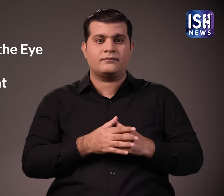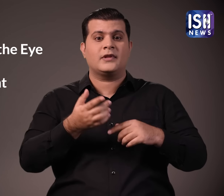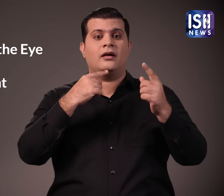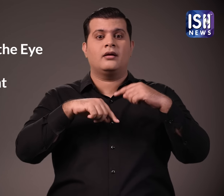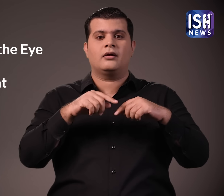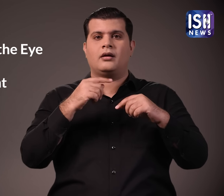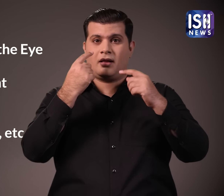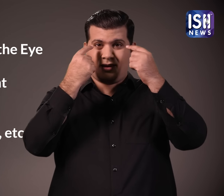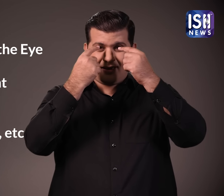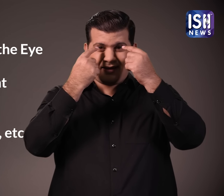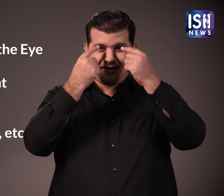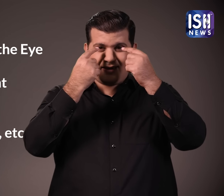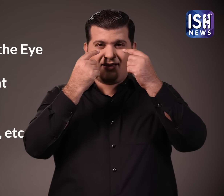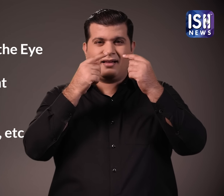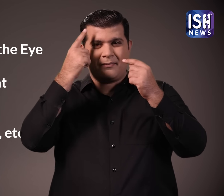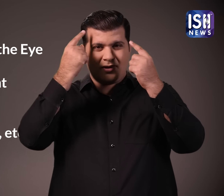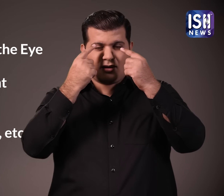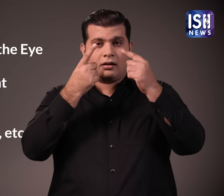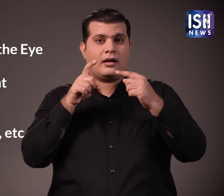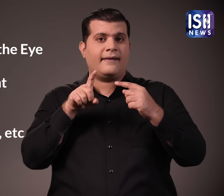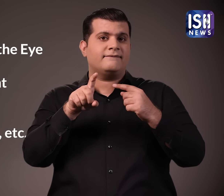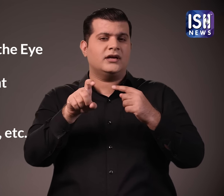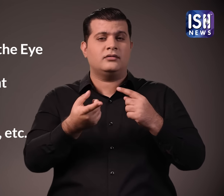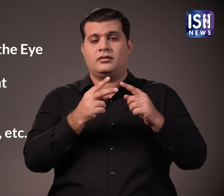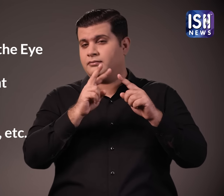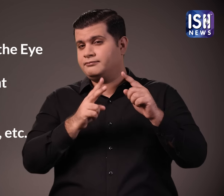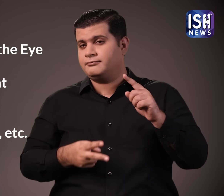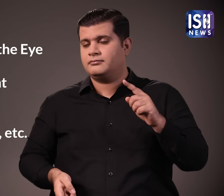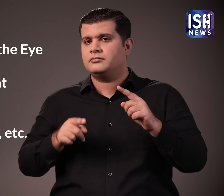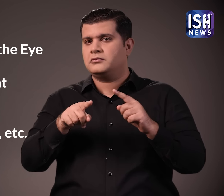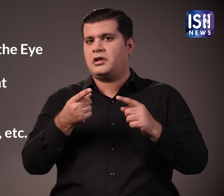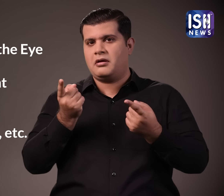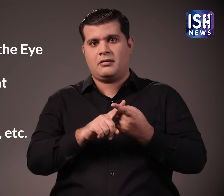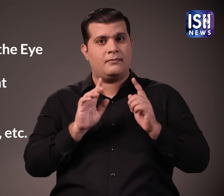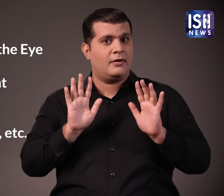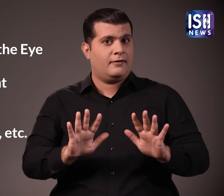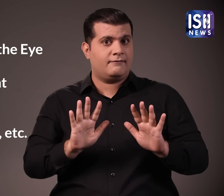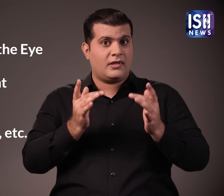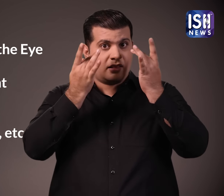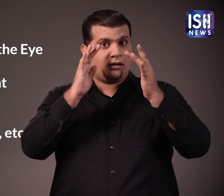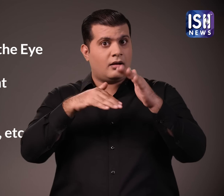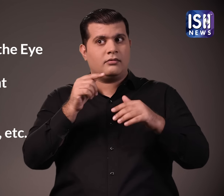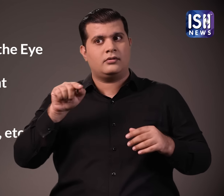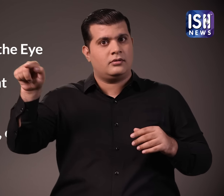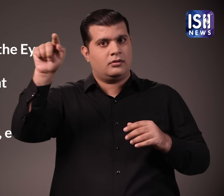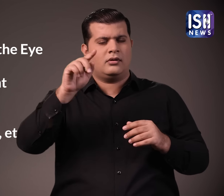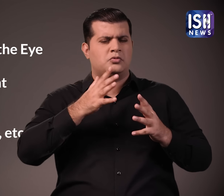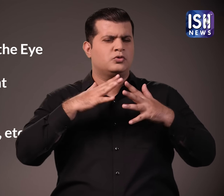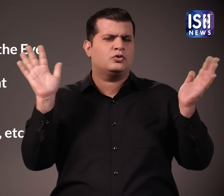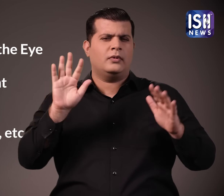कॉर्णिया संक्रमन आधी शामिल है, यह कॉंटाक्ट लेंस के कारण सामने आने वाड़ी कुछ दुरलब